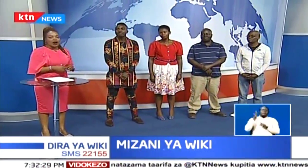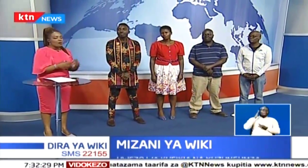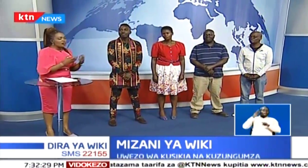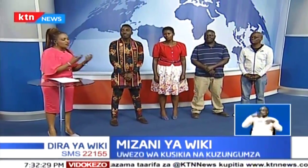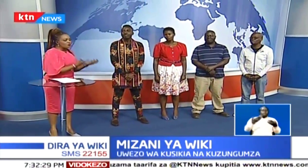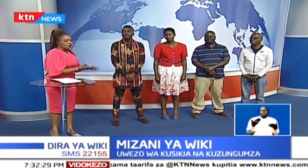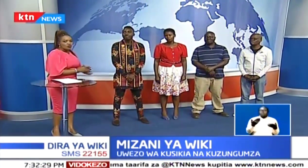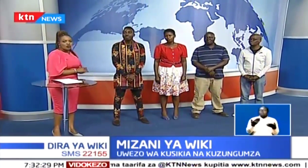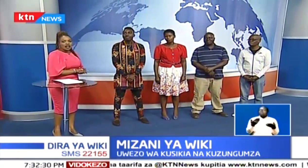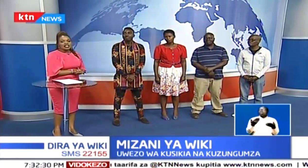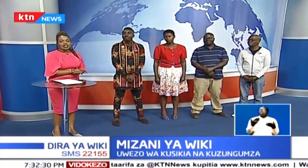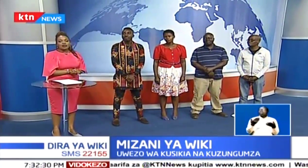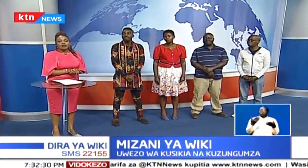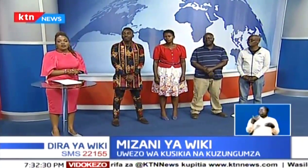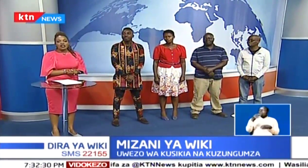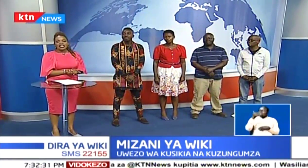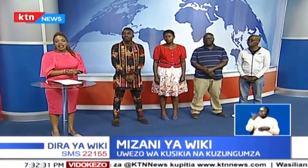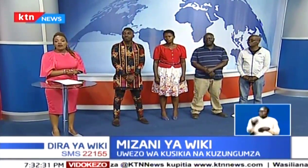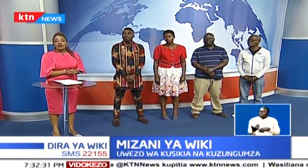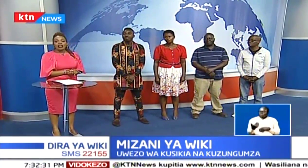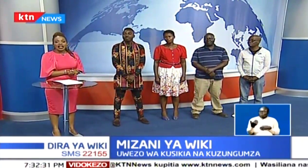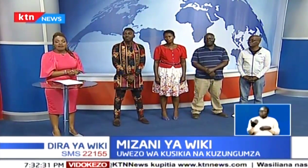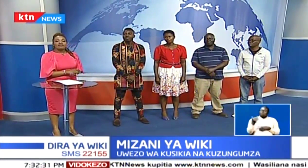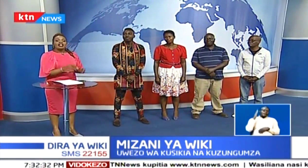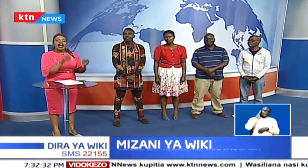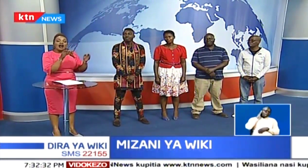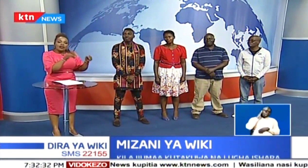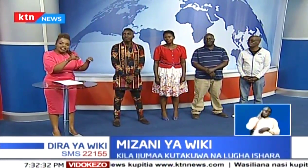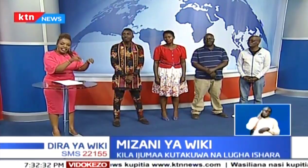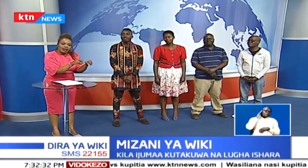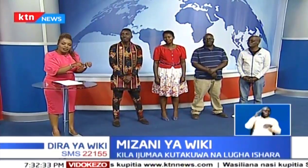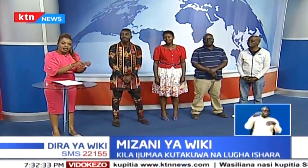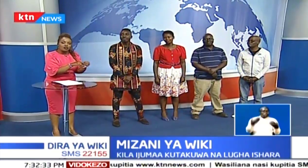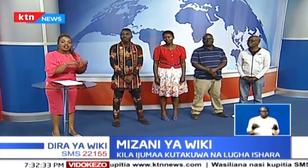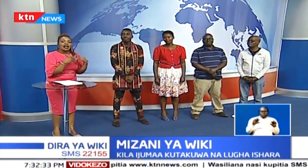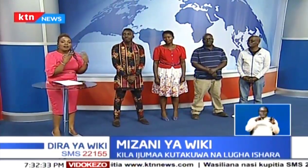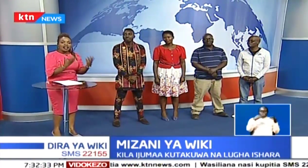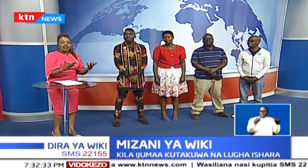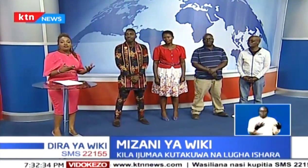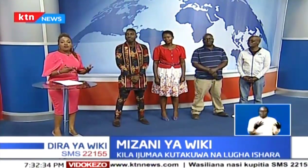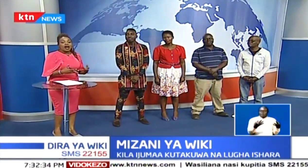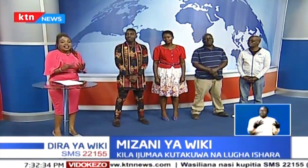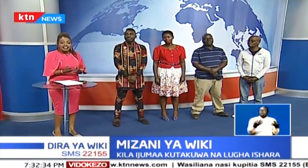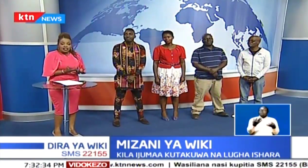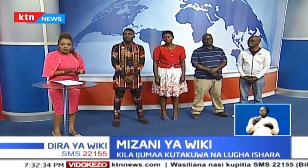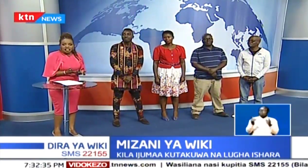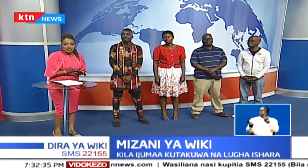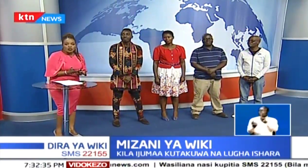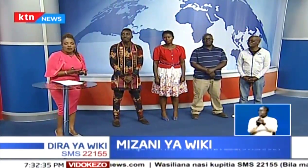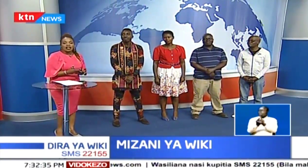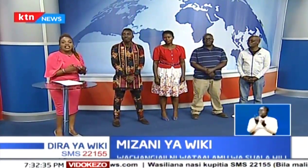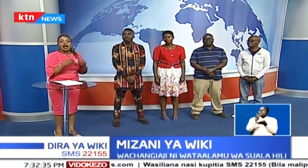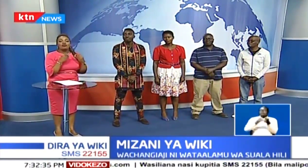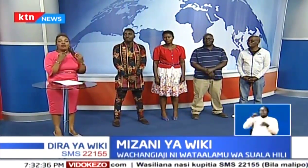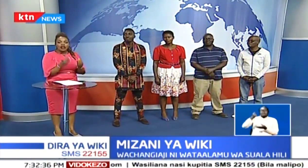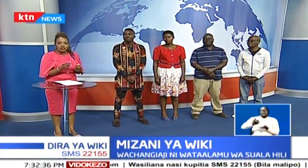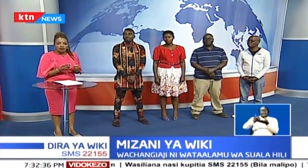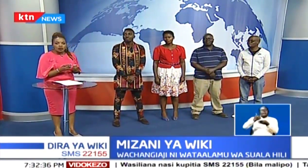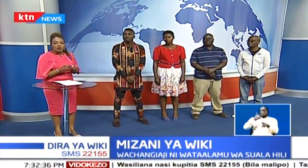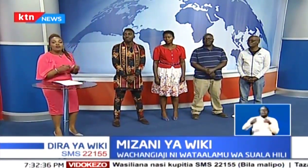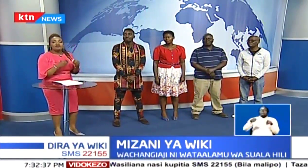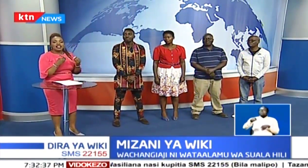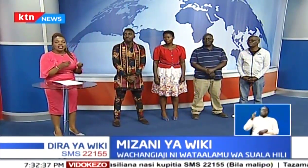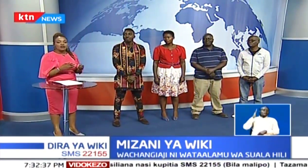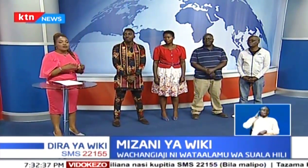kuongea. Au pate mtoto asiena uwezo wa kusikia au kuongea. Au katika jamii utangamane na mtu anaitaji usaidizu wako lakini hauna